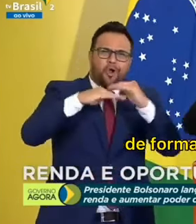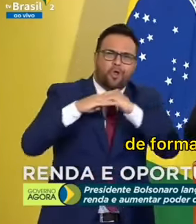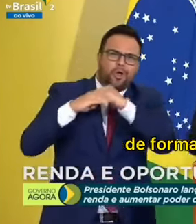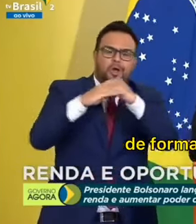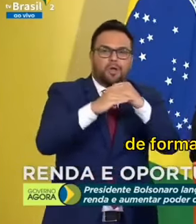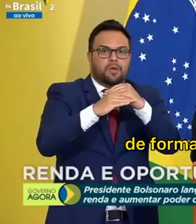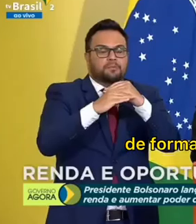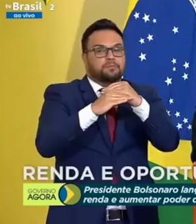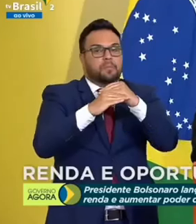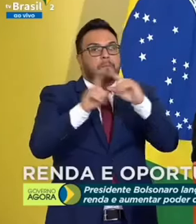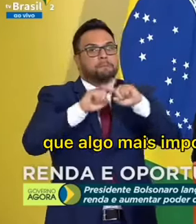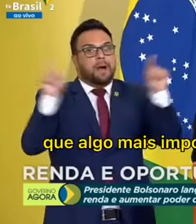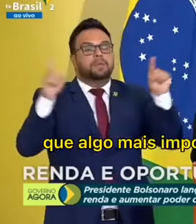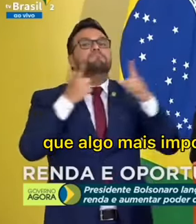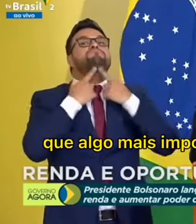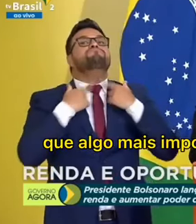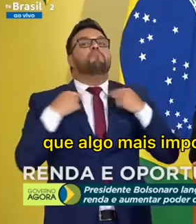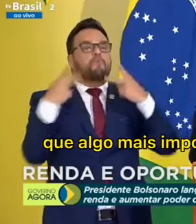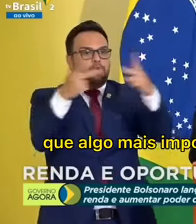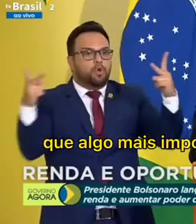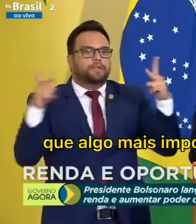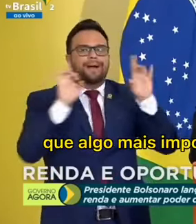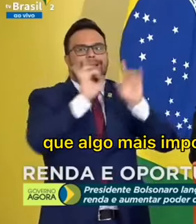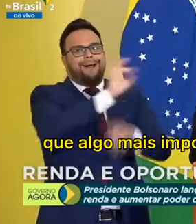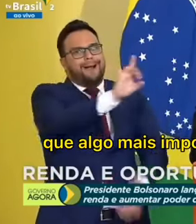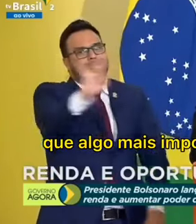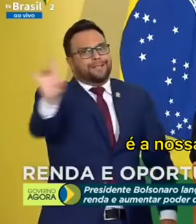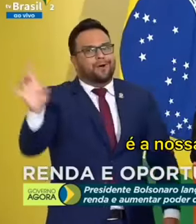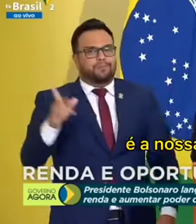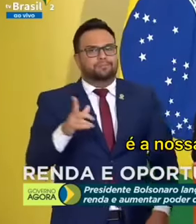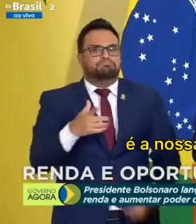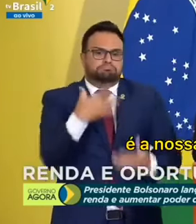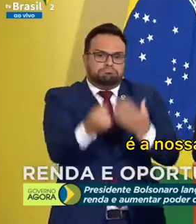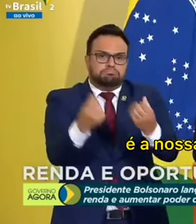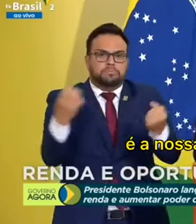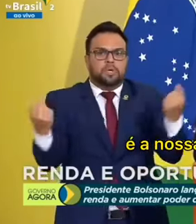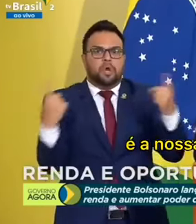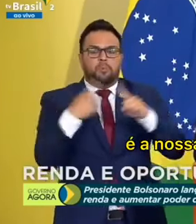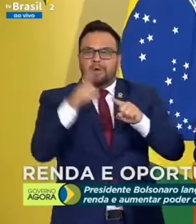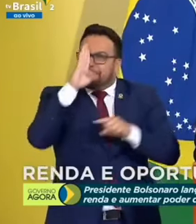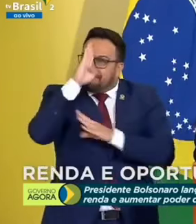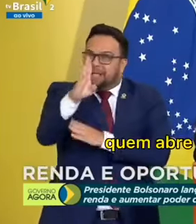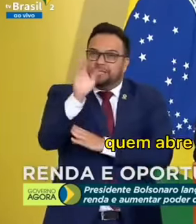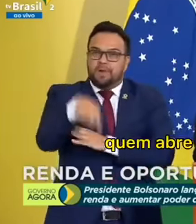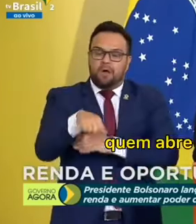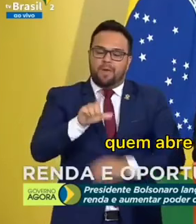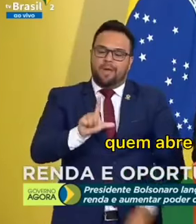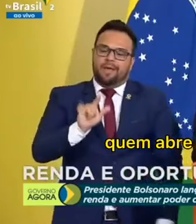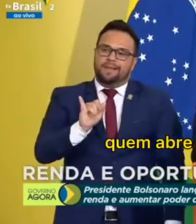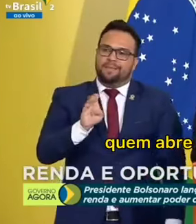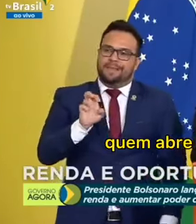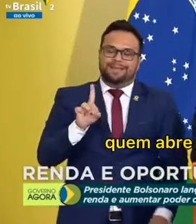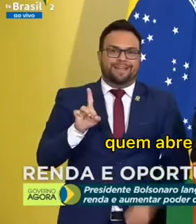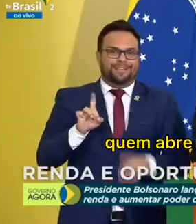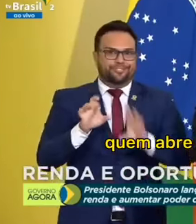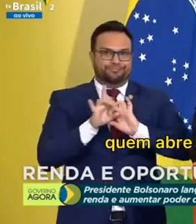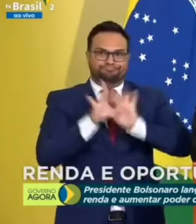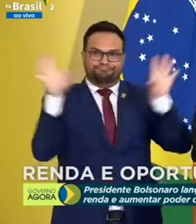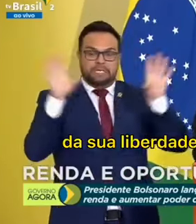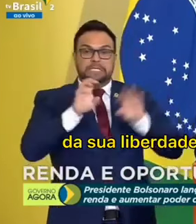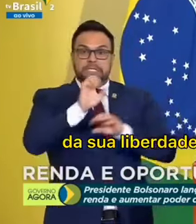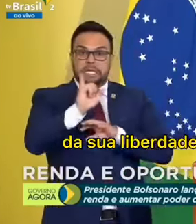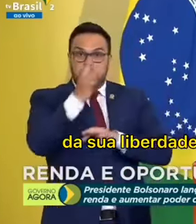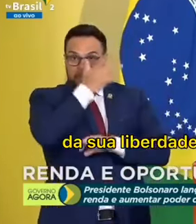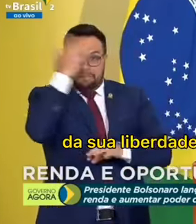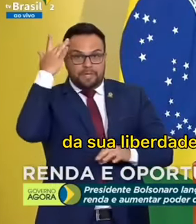voluntária, que algo mais importante que a nossa vida é a nossa liberdade. Quem abre mão de parte